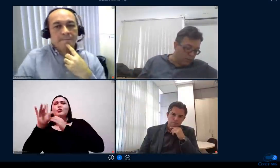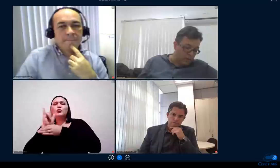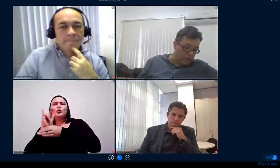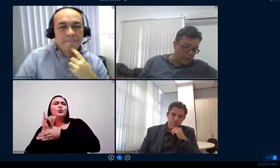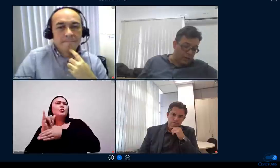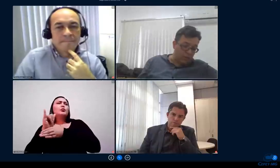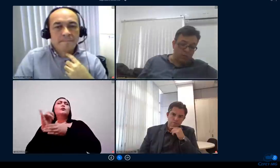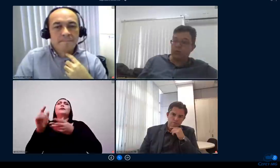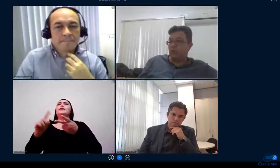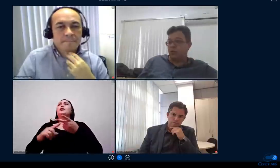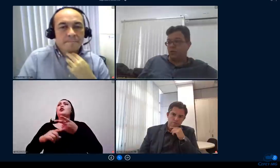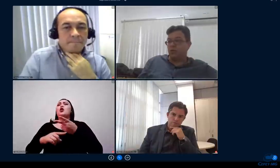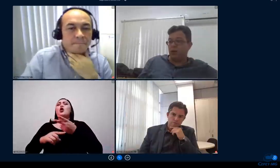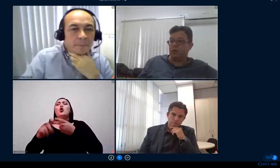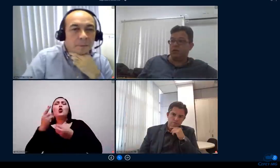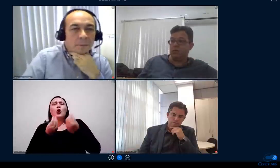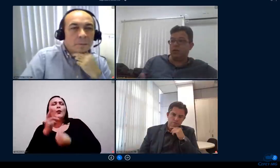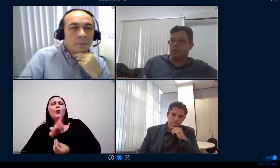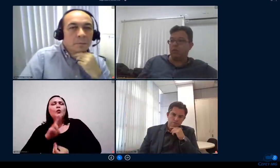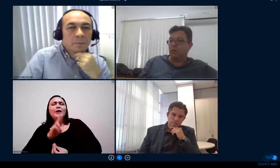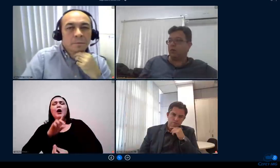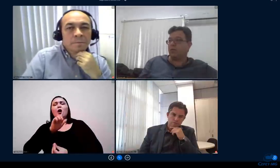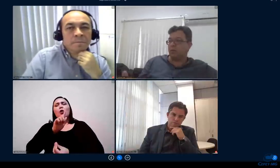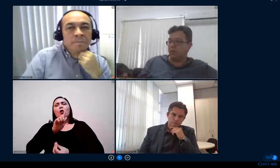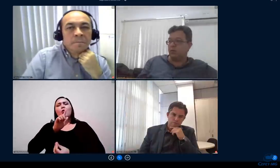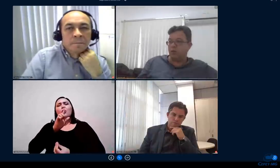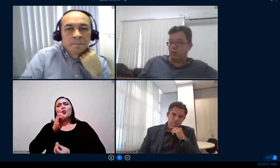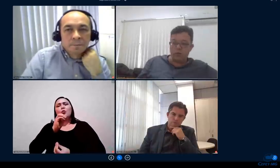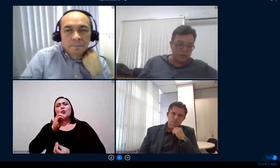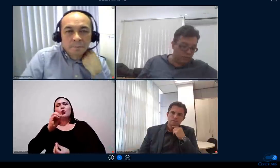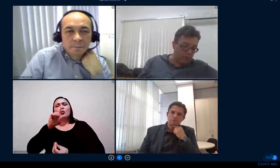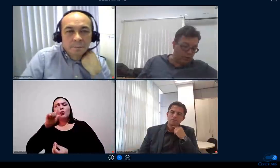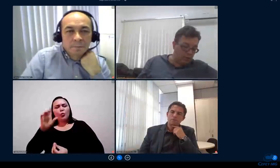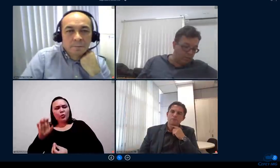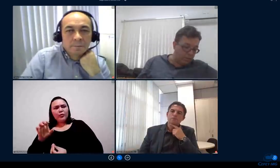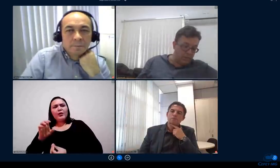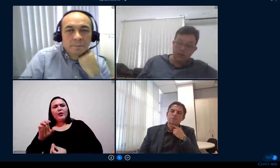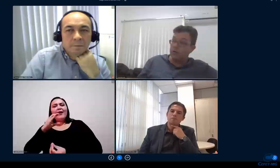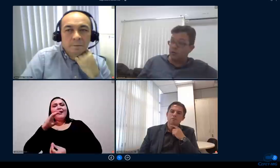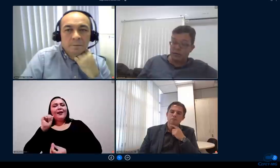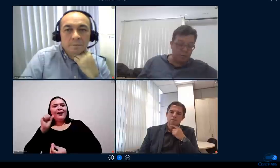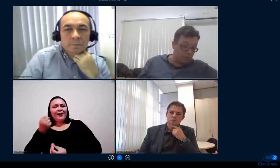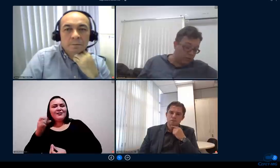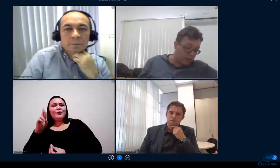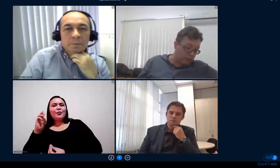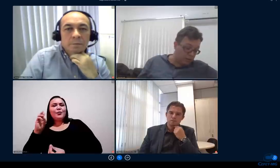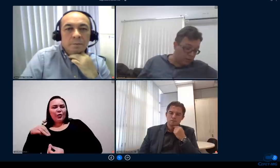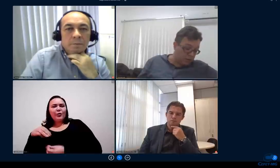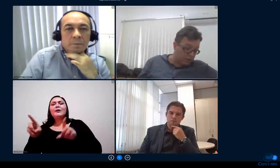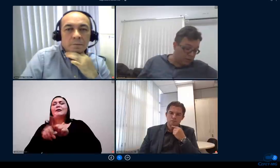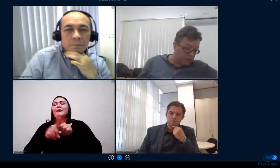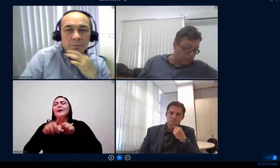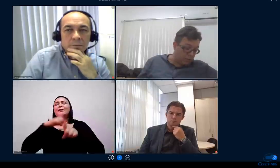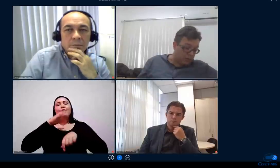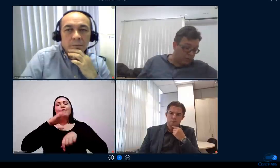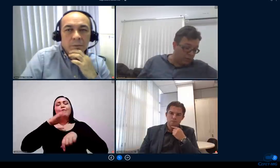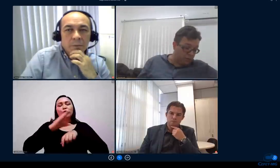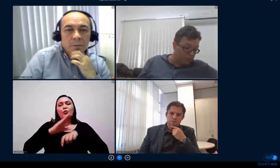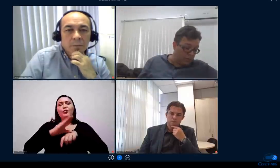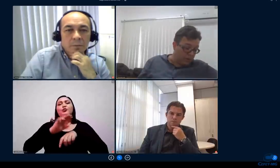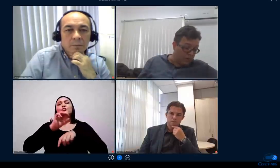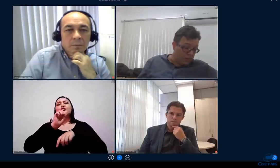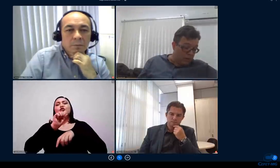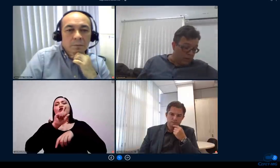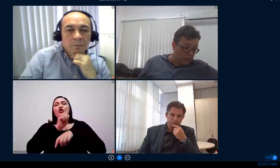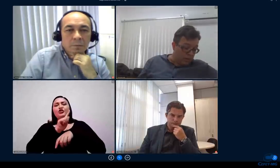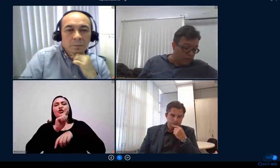é curso de G Suite também está disponível nós temos aqui o G Suite institucional né foi até perguntado no chat ali já respondendo